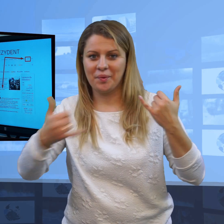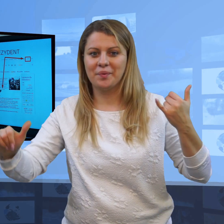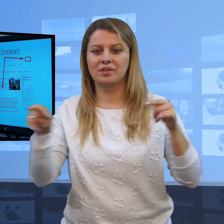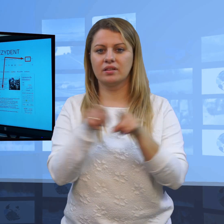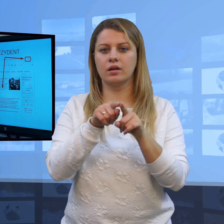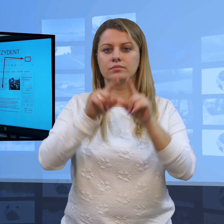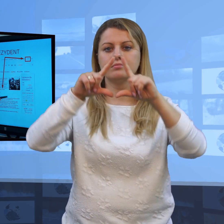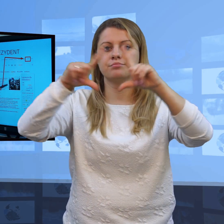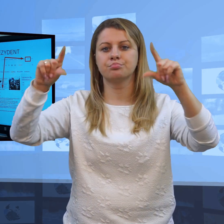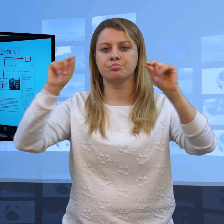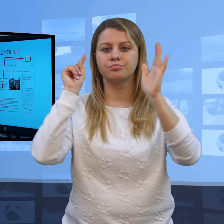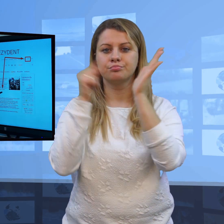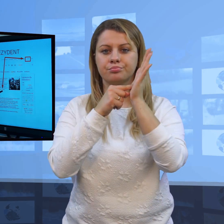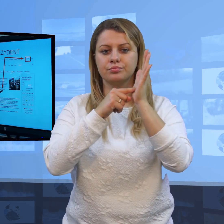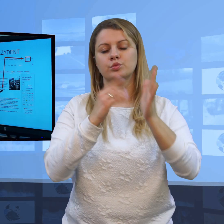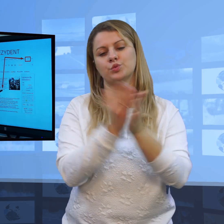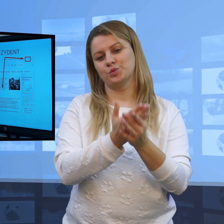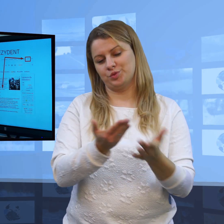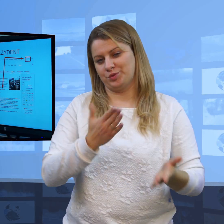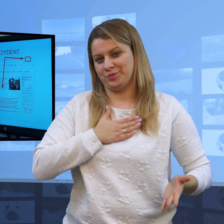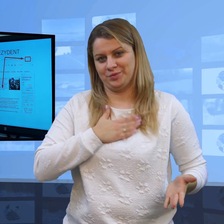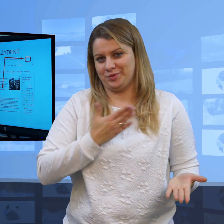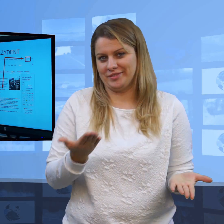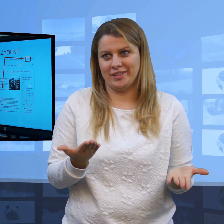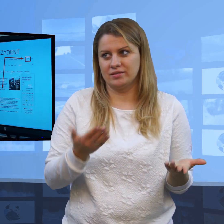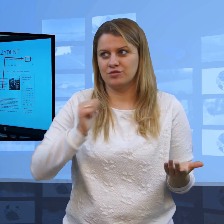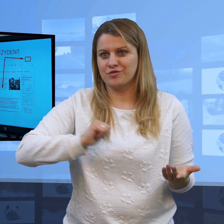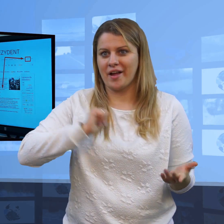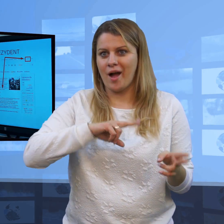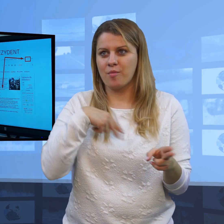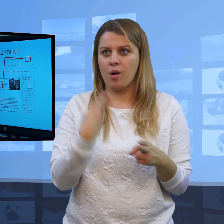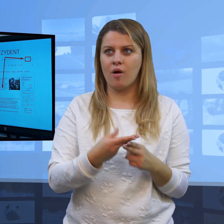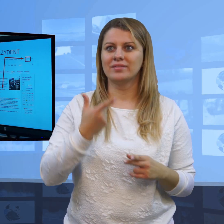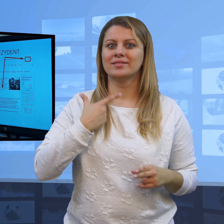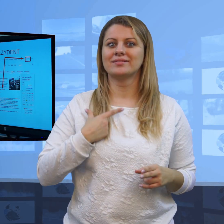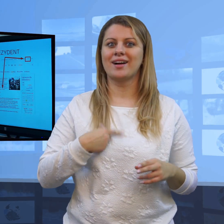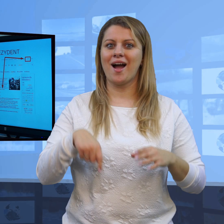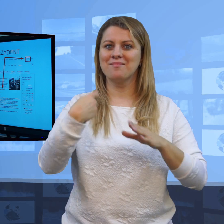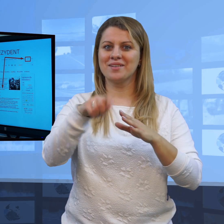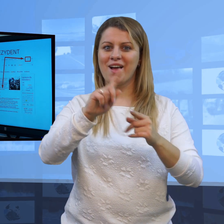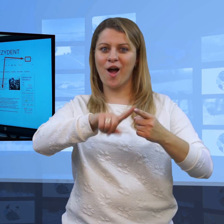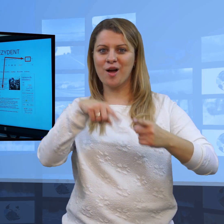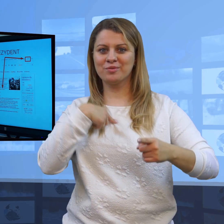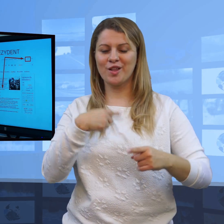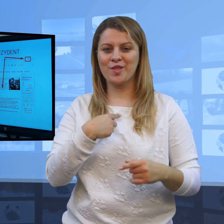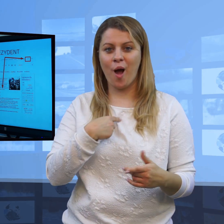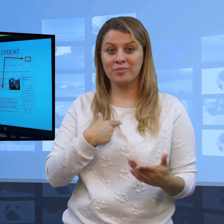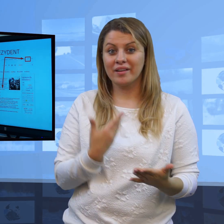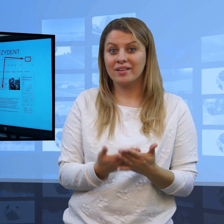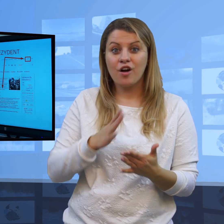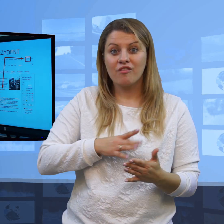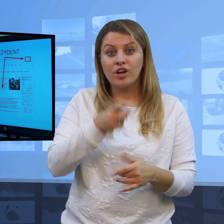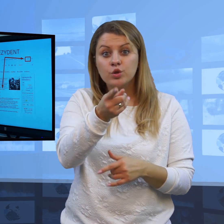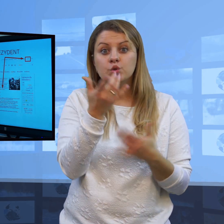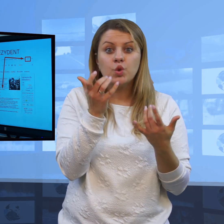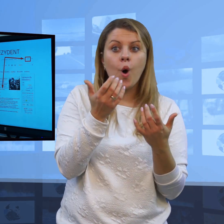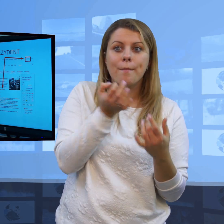ale po Panu jest to z razu mail do biura prasowego, na który każdy dziennikarz może wysłać